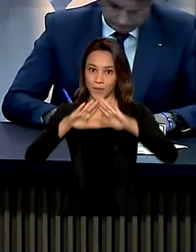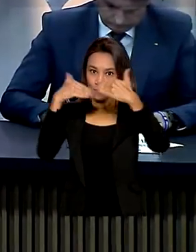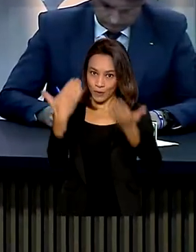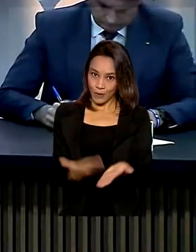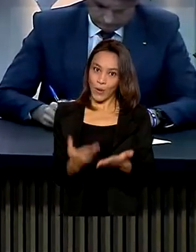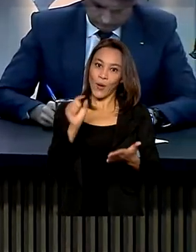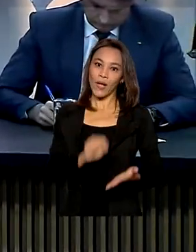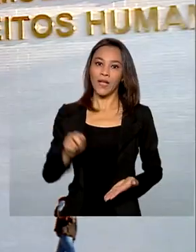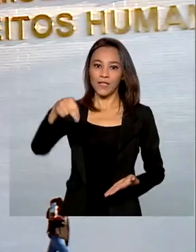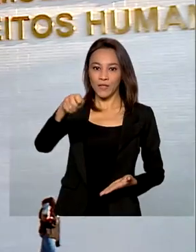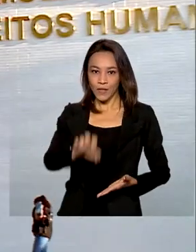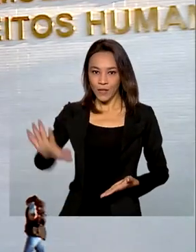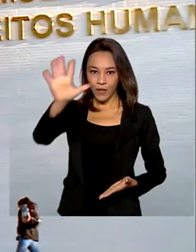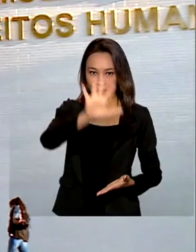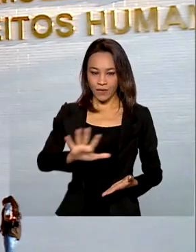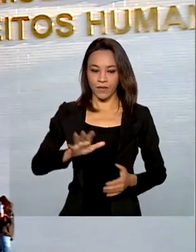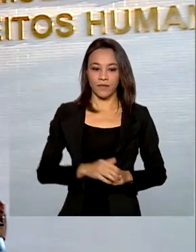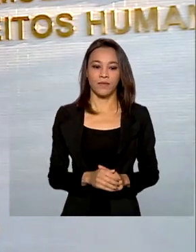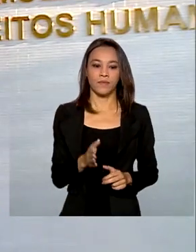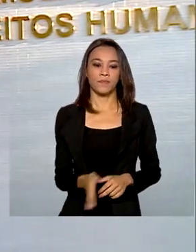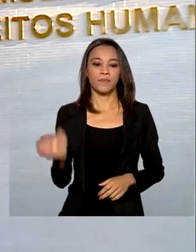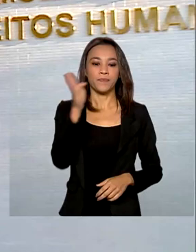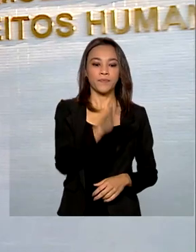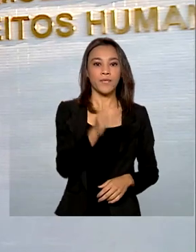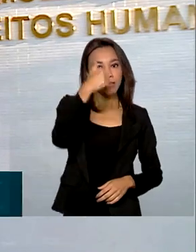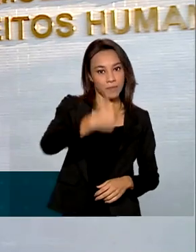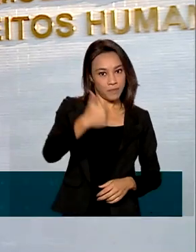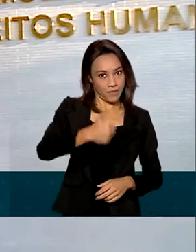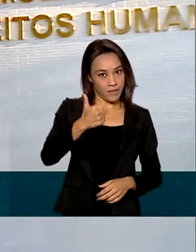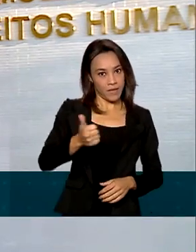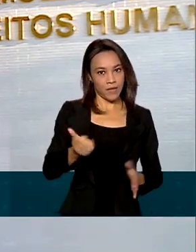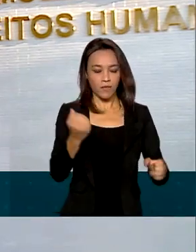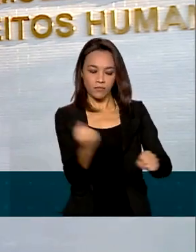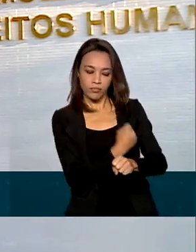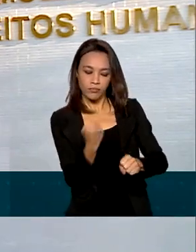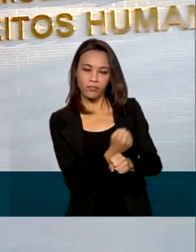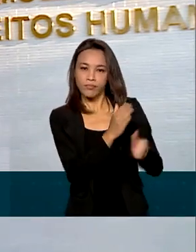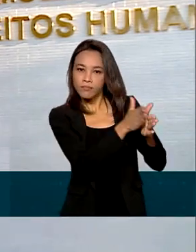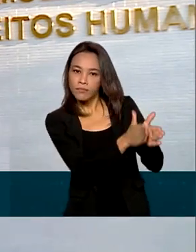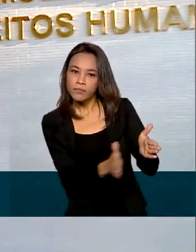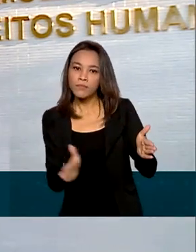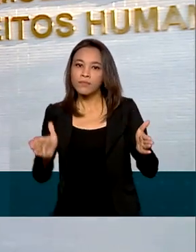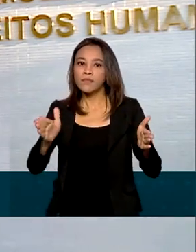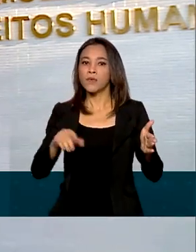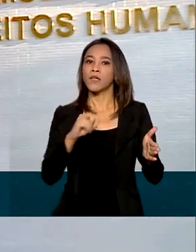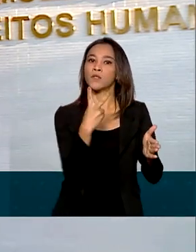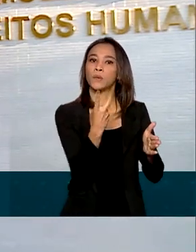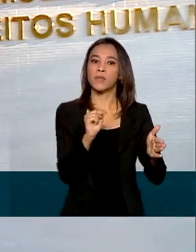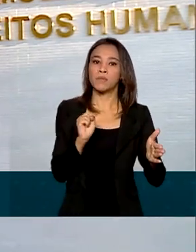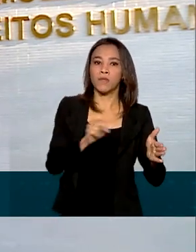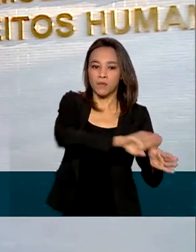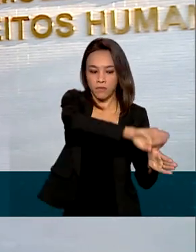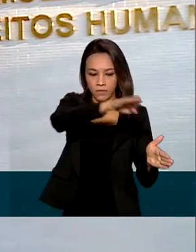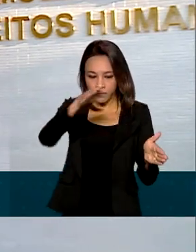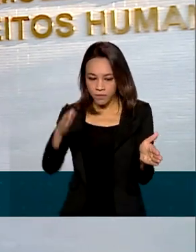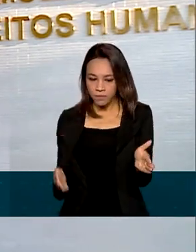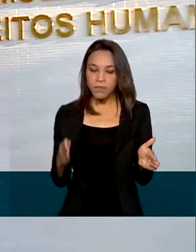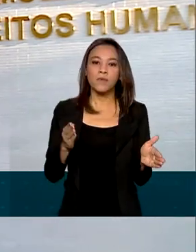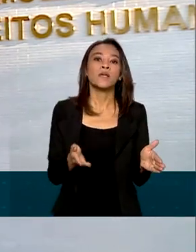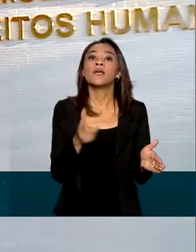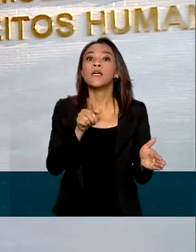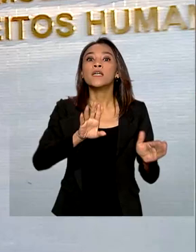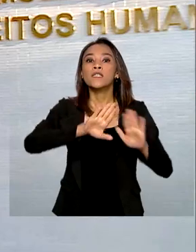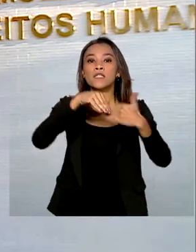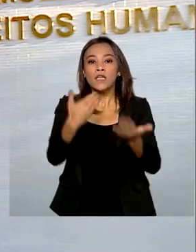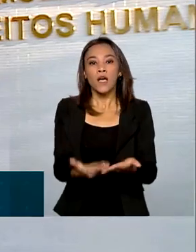da região nordeste. Nesta primeira etapa, está prevista a construção de mais de 2 mil cisternas em escolas públicas